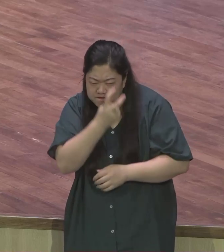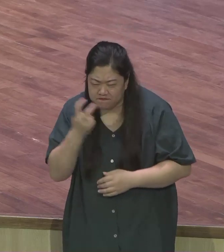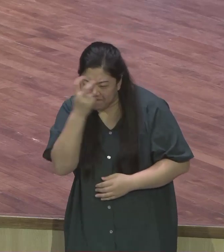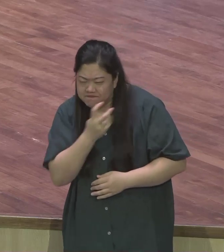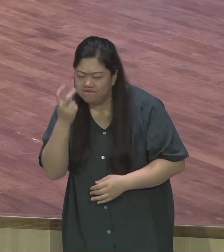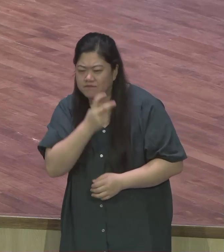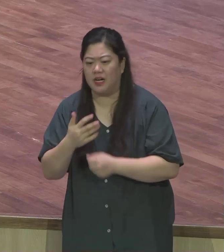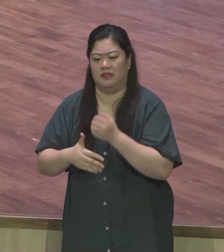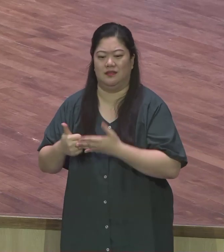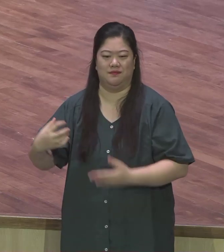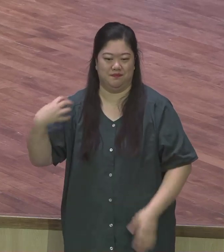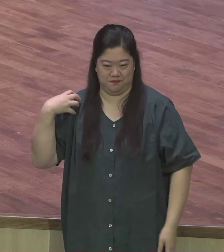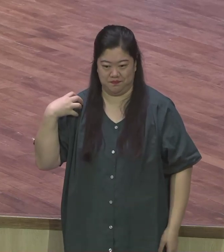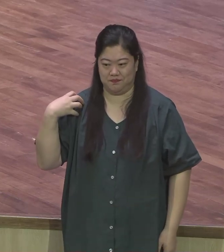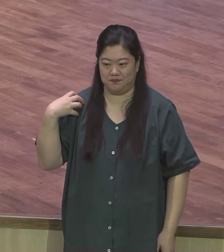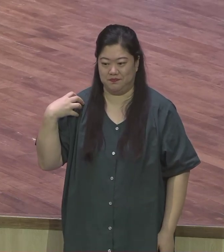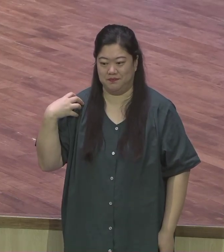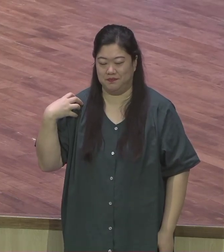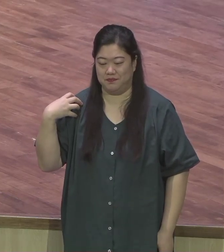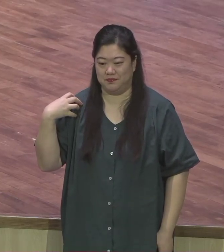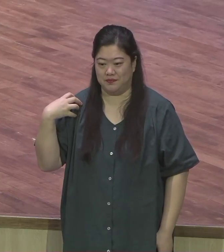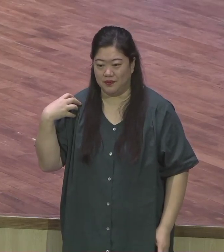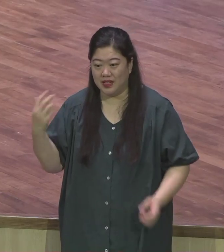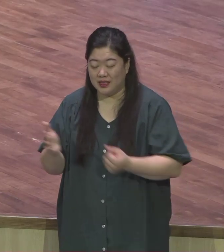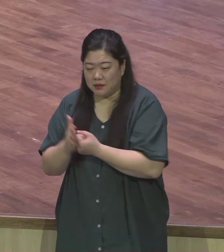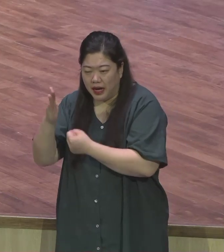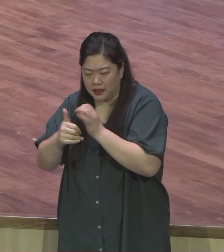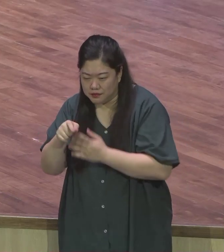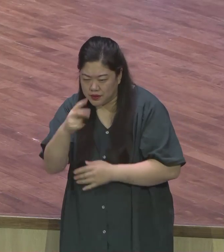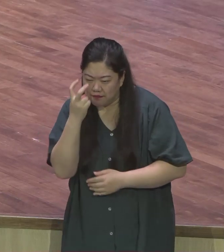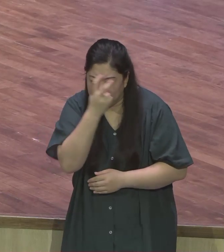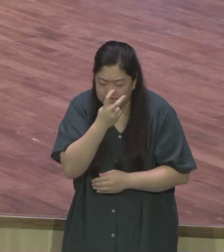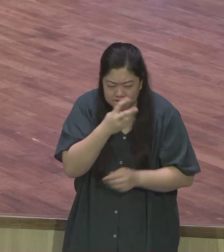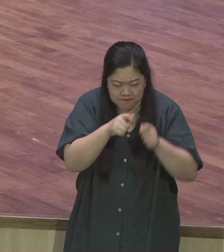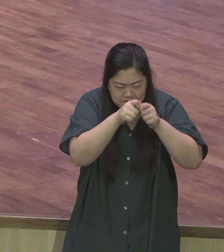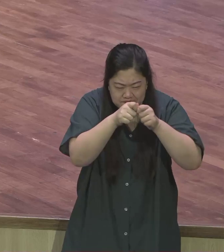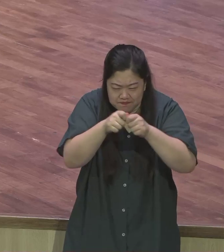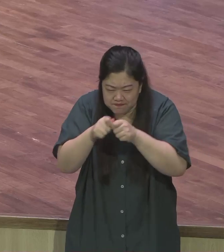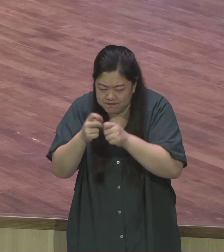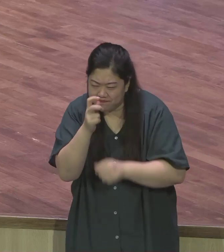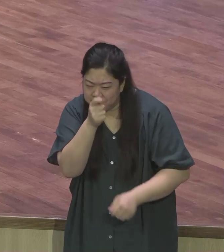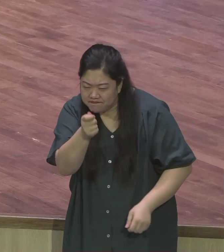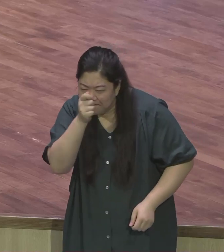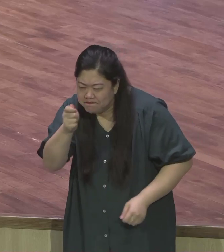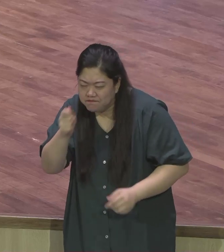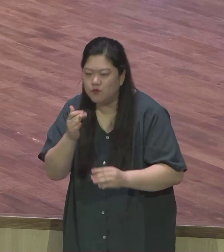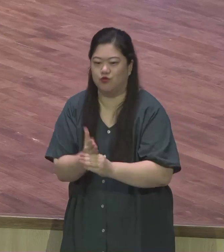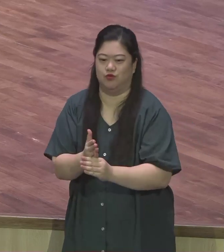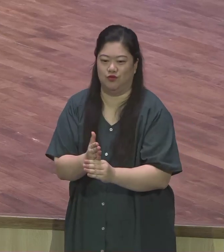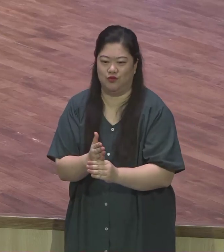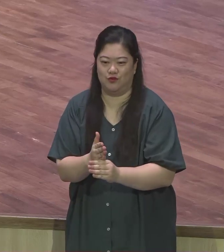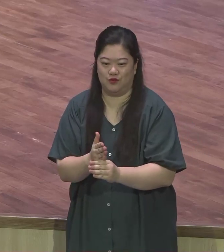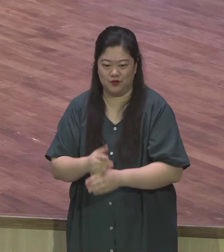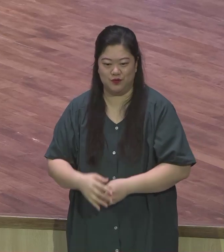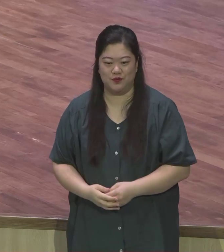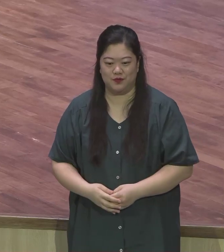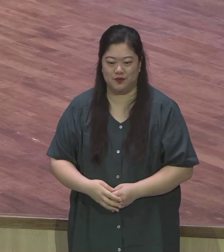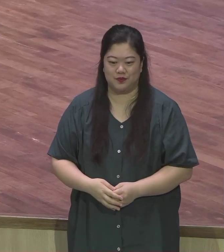하나님께서 절대 간섭 가운데 또 우리를 보호하고 계신 줄 믿습니다 그런 의미에서 오늘 본문 내용은 향후 이제